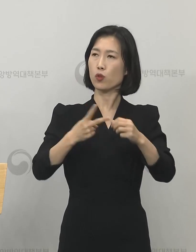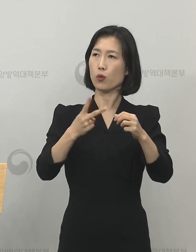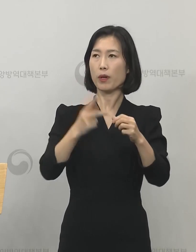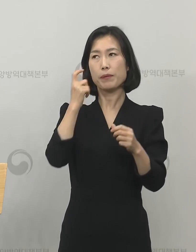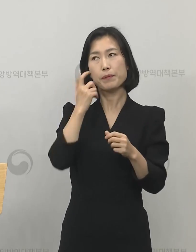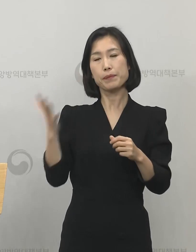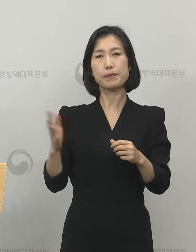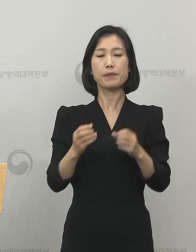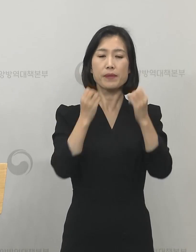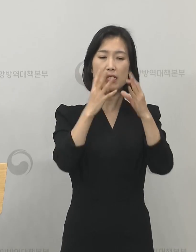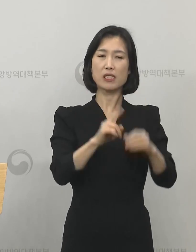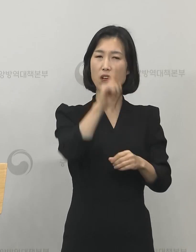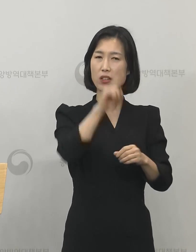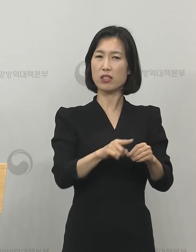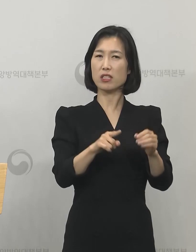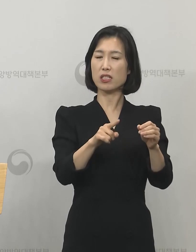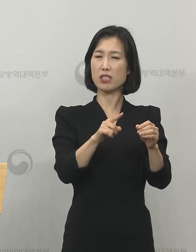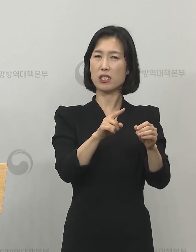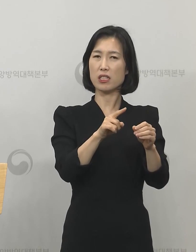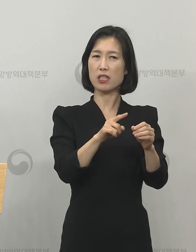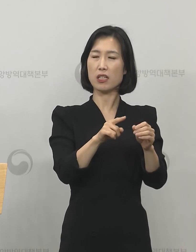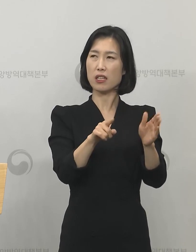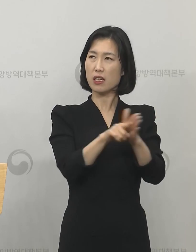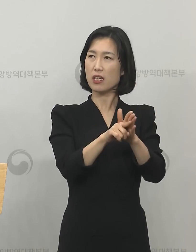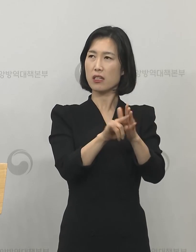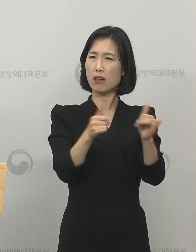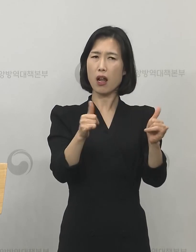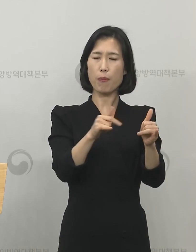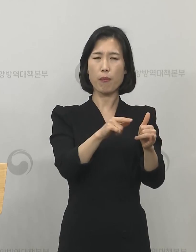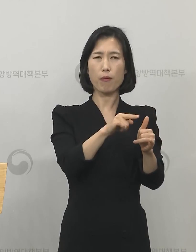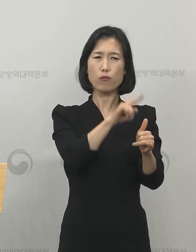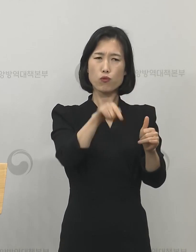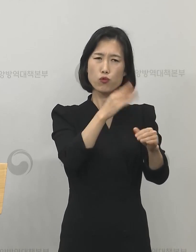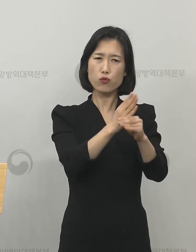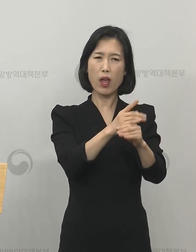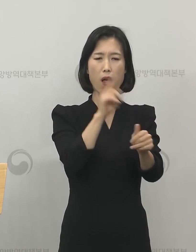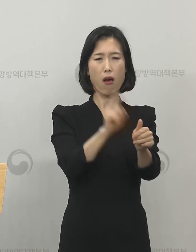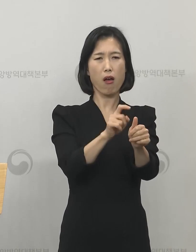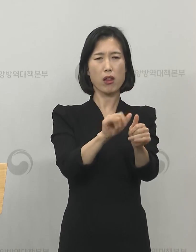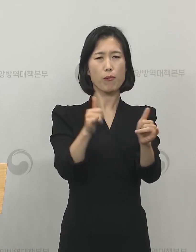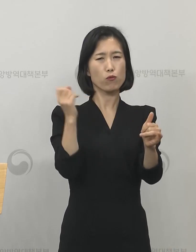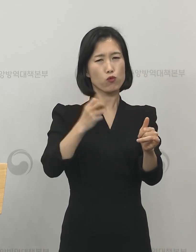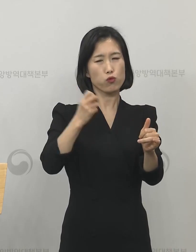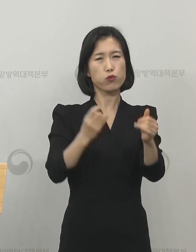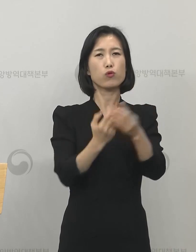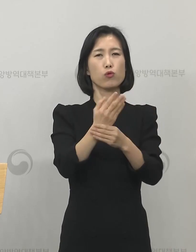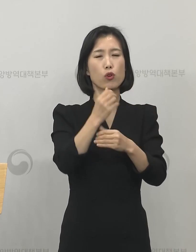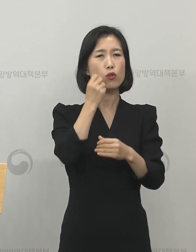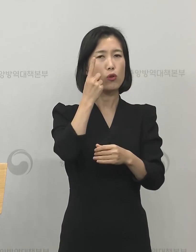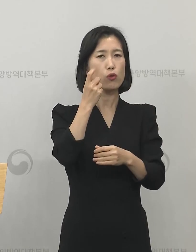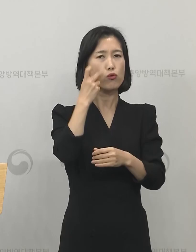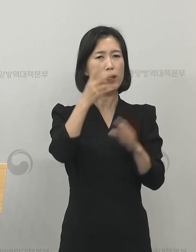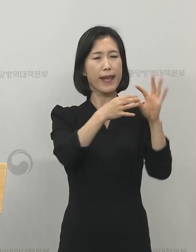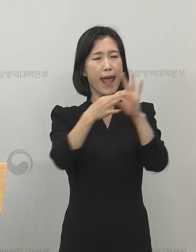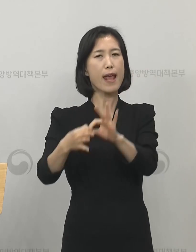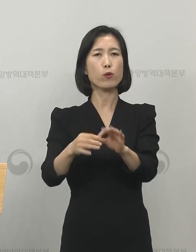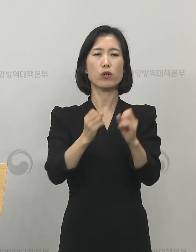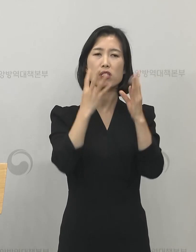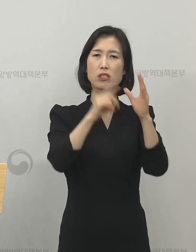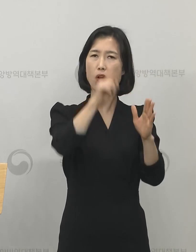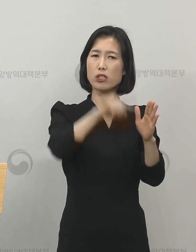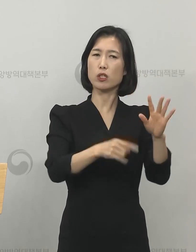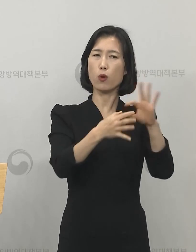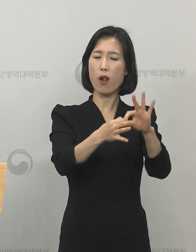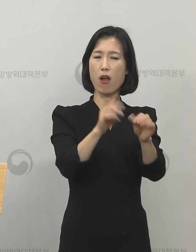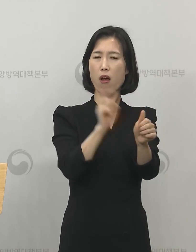신천지 관련 확진자가 두 달 넘게 계속 발생하고 있는데 이처럼 지속되는 이유를 어떻게 판단하고